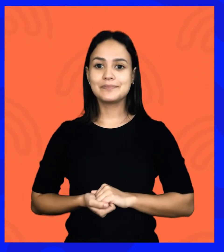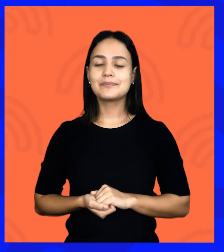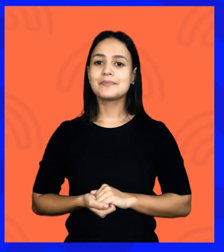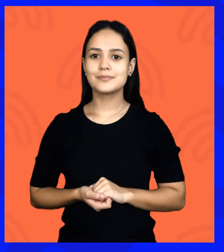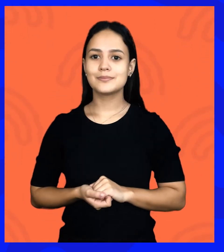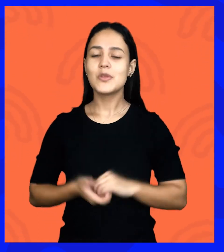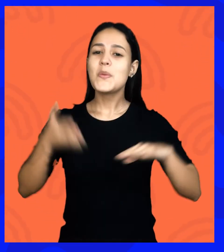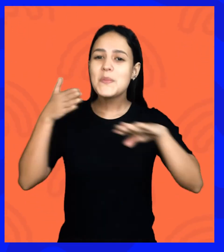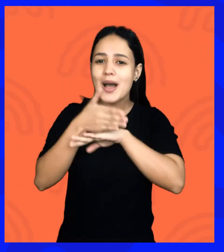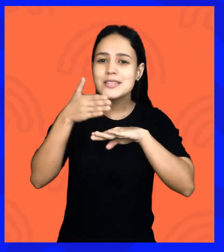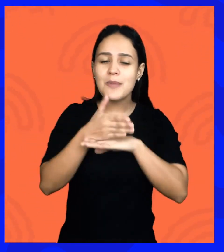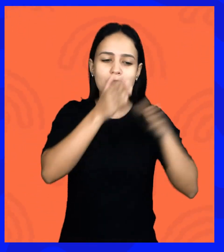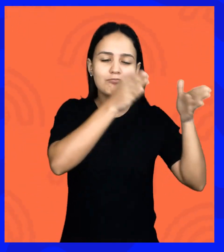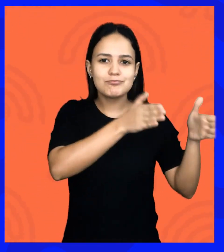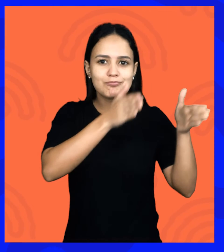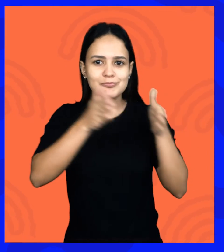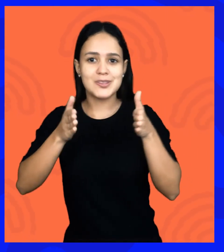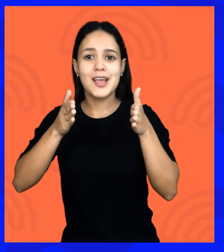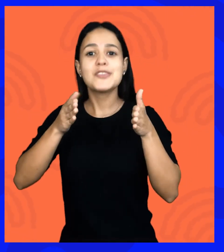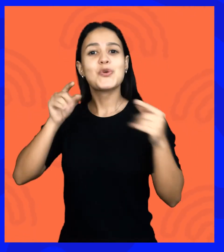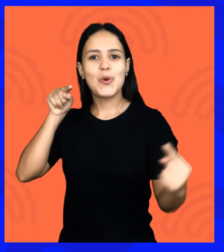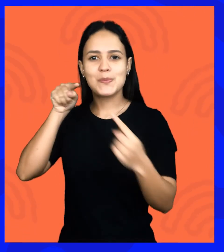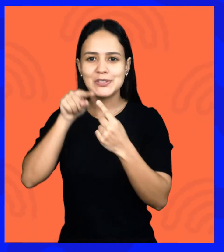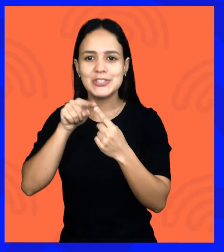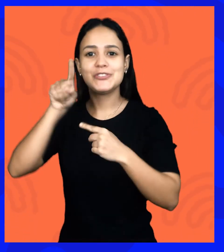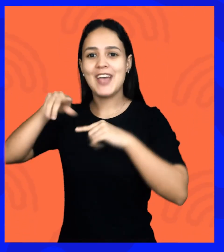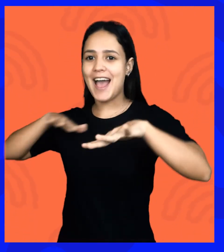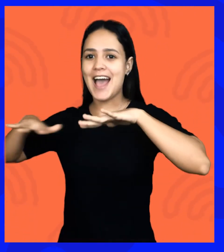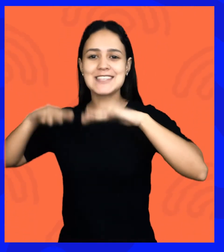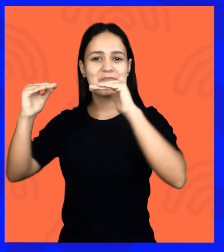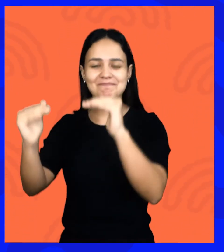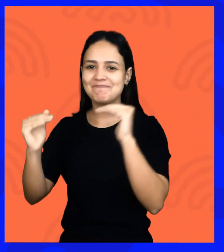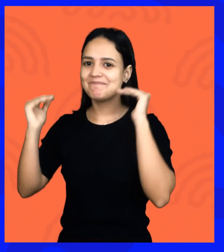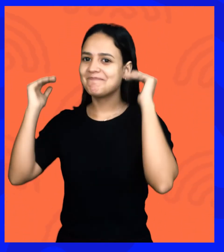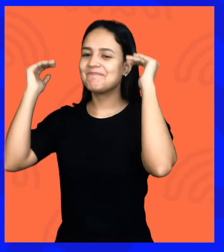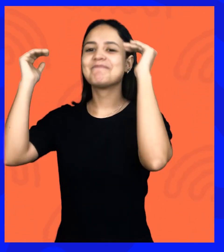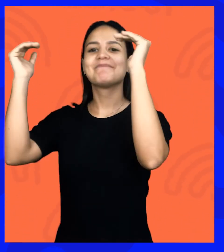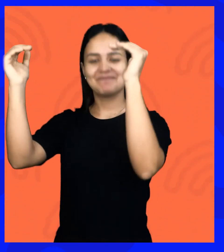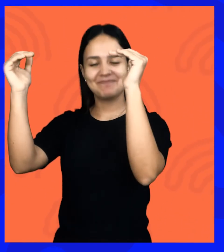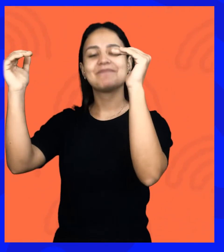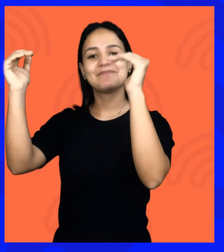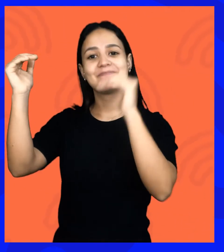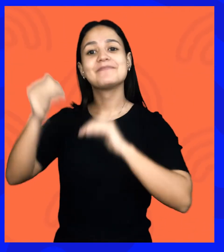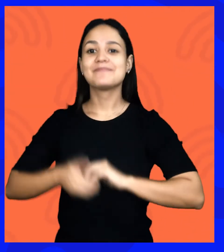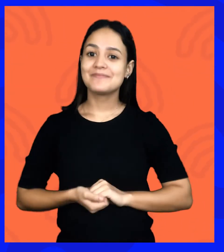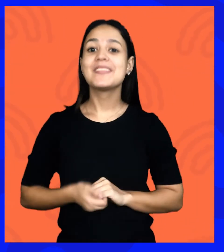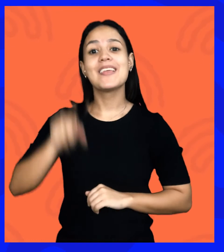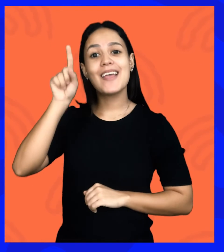E poder participar de um processo que faz parte de uma ação muito maior, que é entendida numa